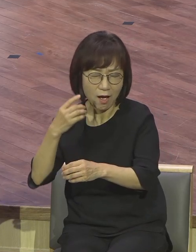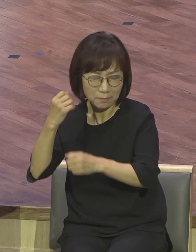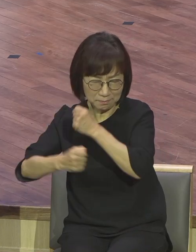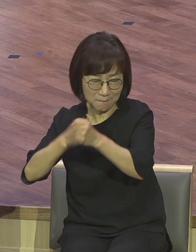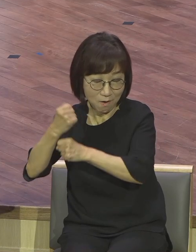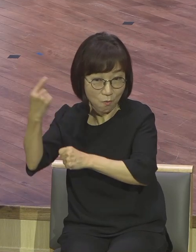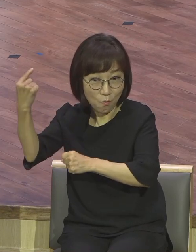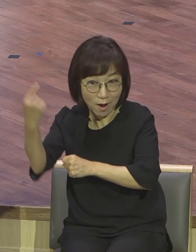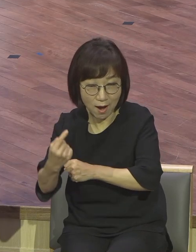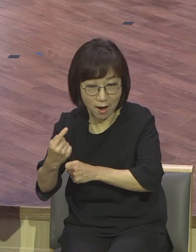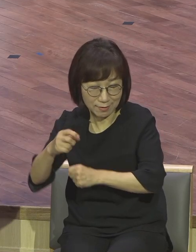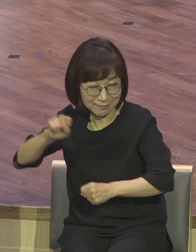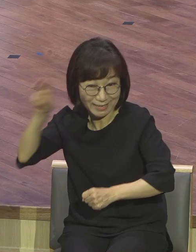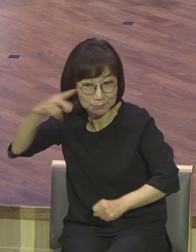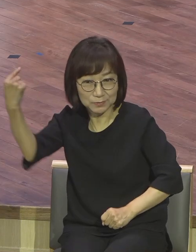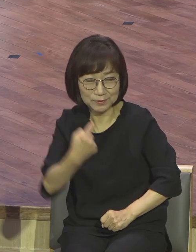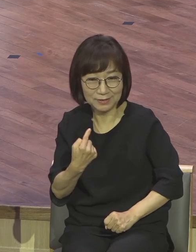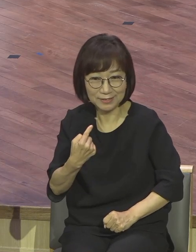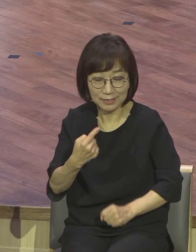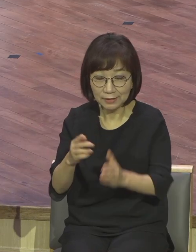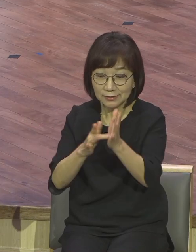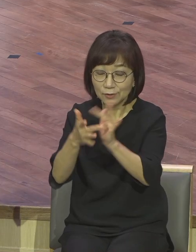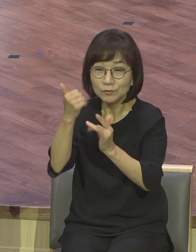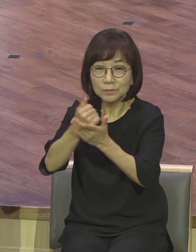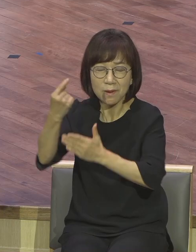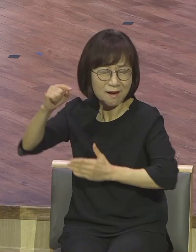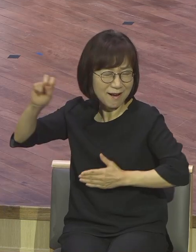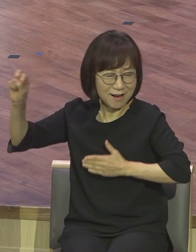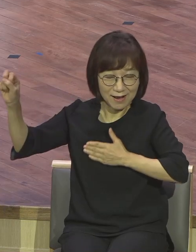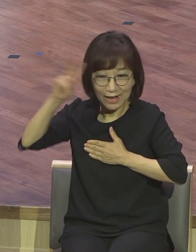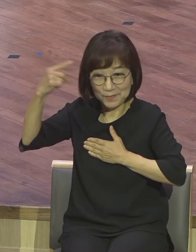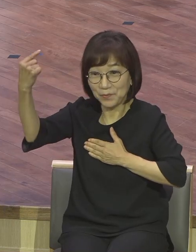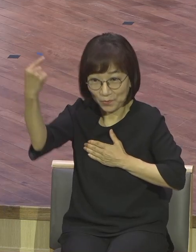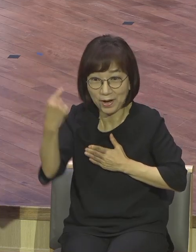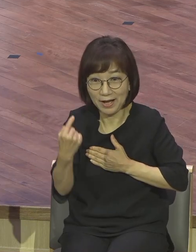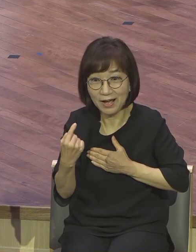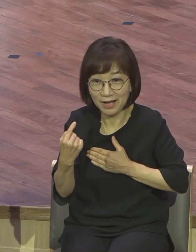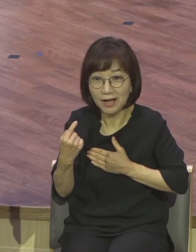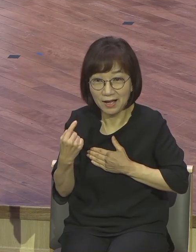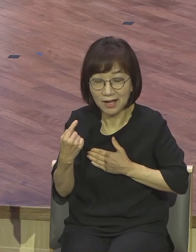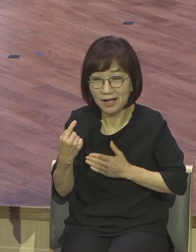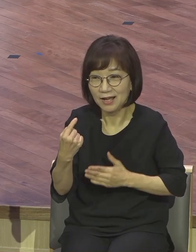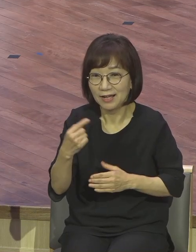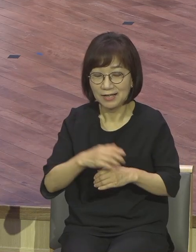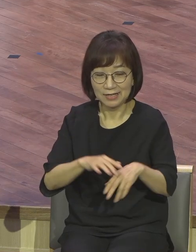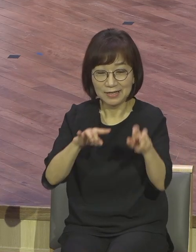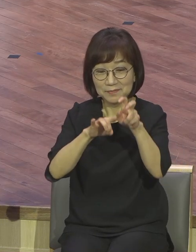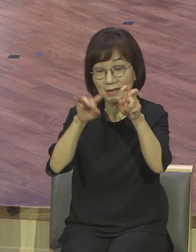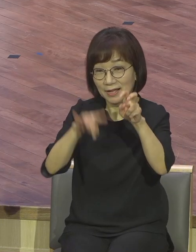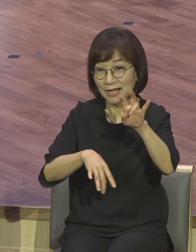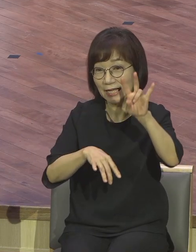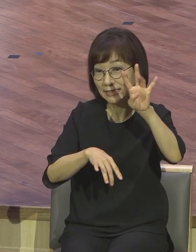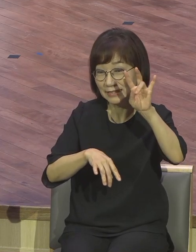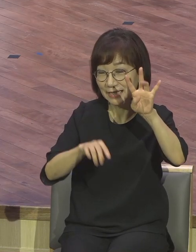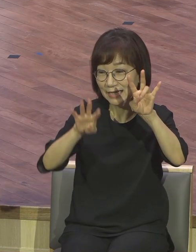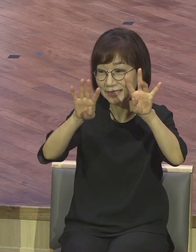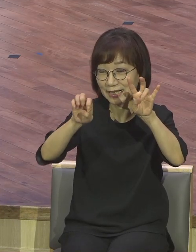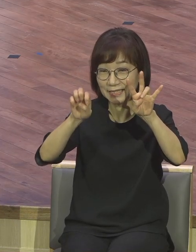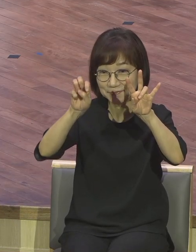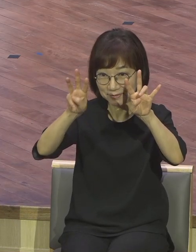어느 날이든 가능하고 어떤 날도 배제되어 있지 않아요. 마태복음 이사장 43절에 보면 예수님께서